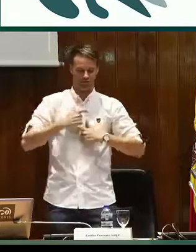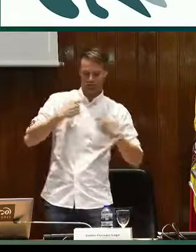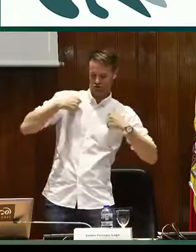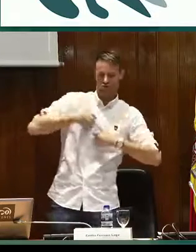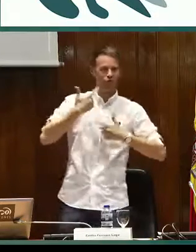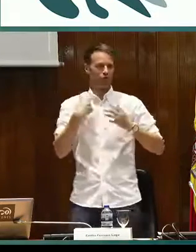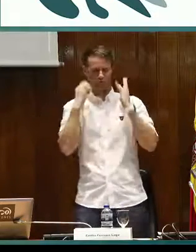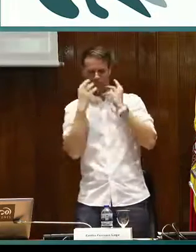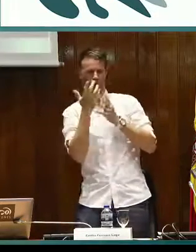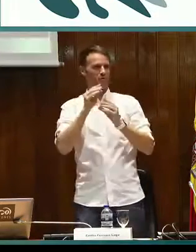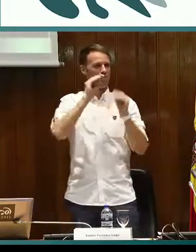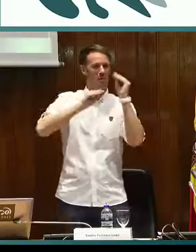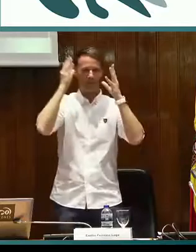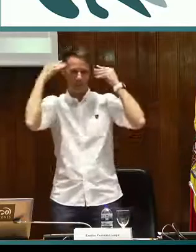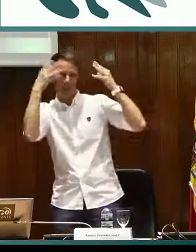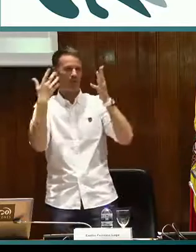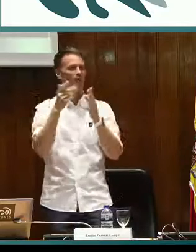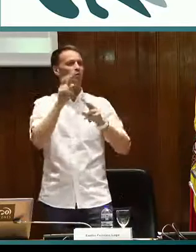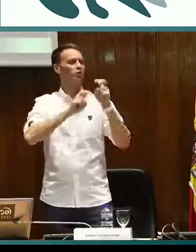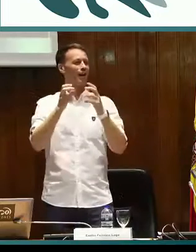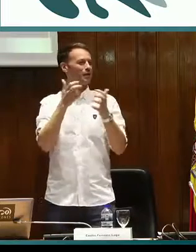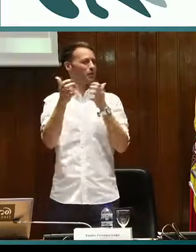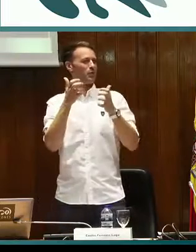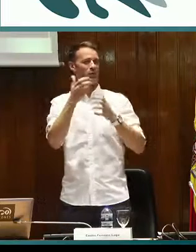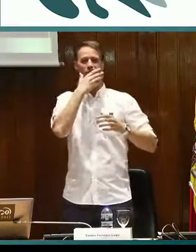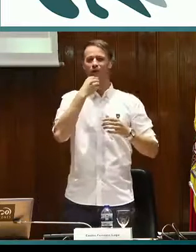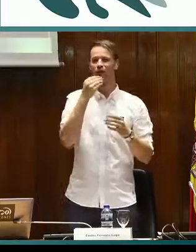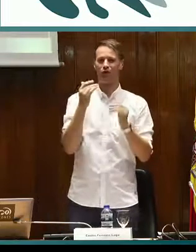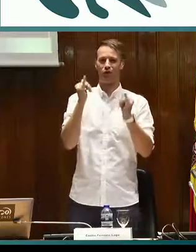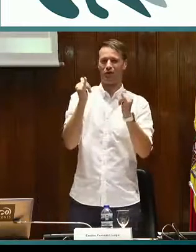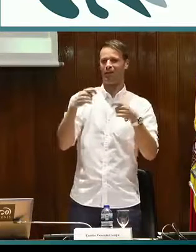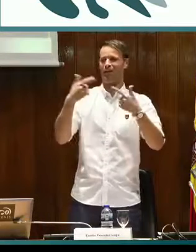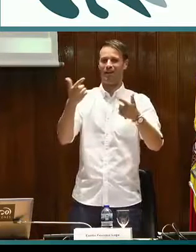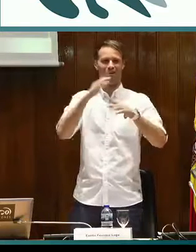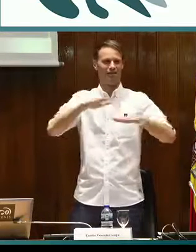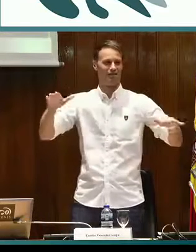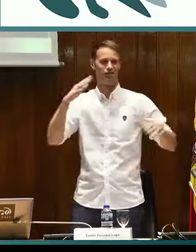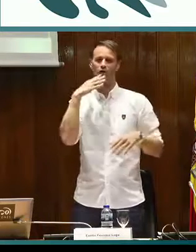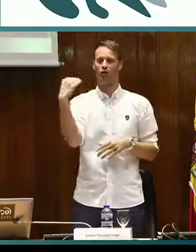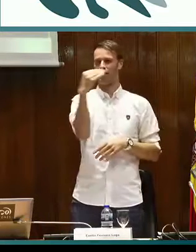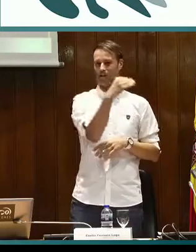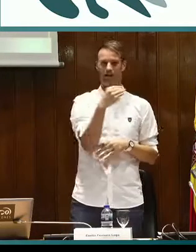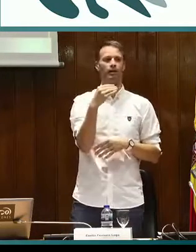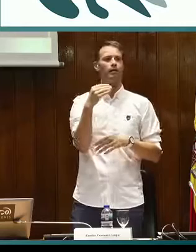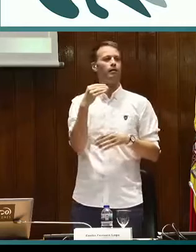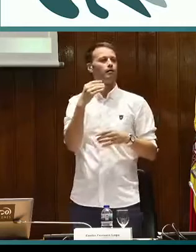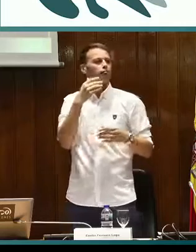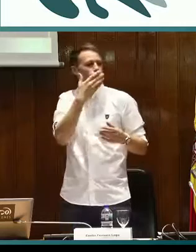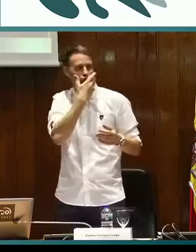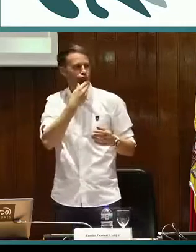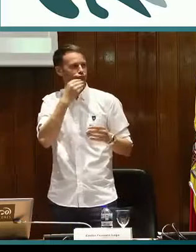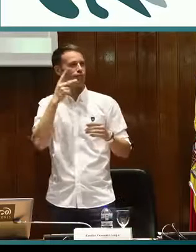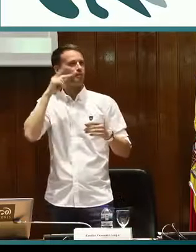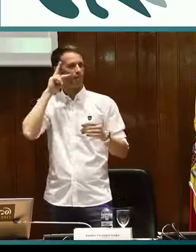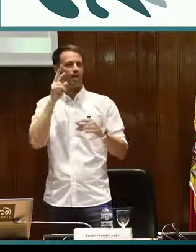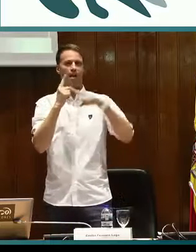E incluso todo el tema de vestuario, la apariencia buscamos, que evidentemente no podemos comprar disfraces para todo, pero intentamos